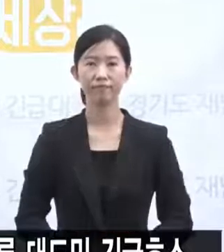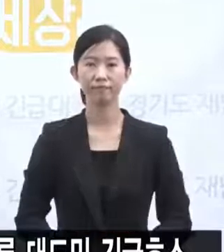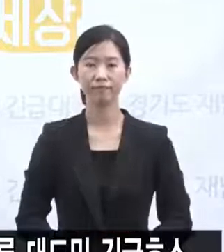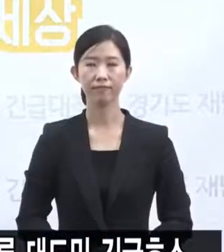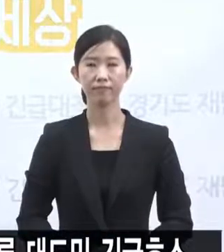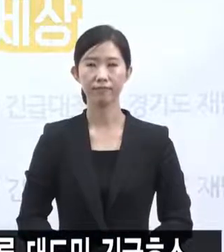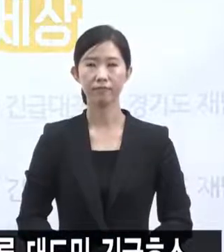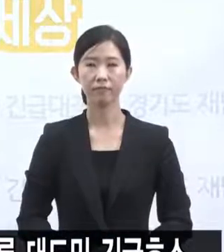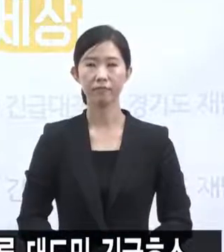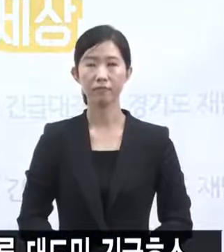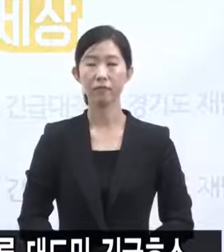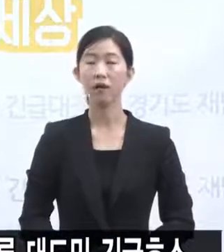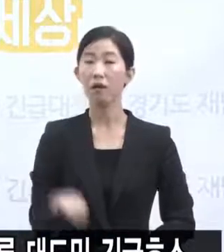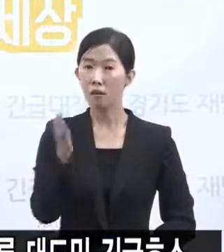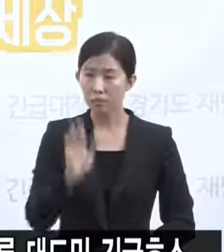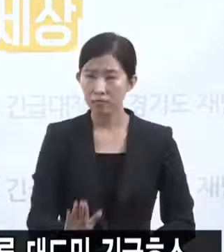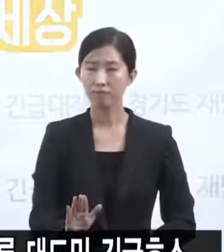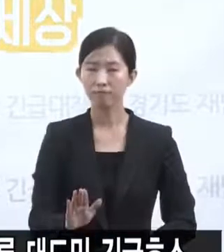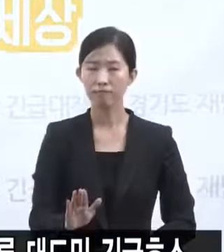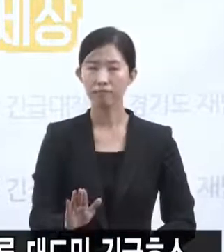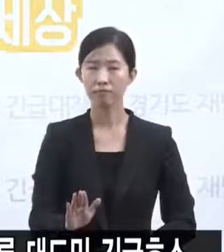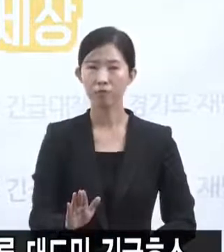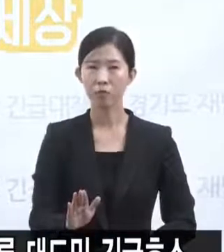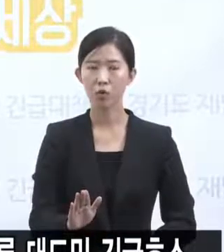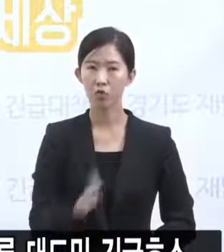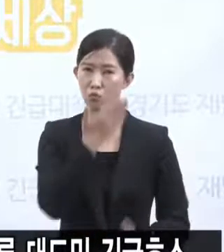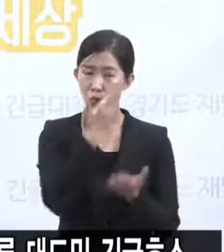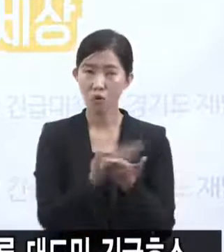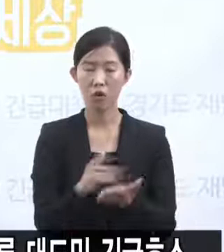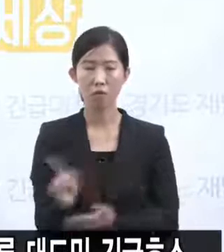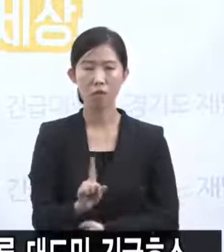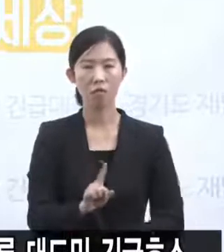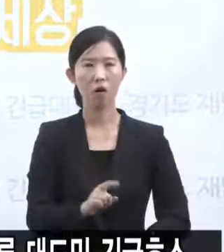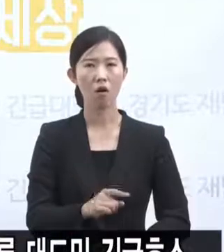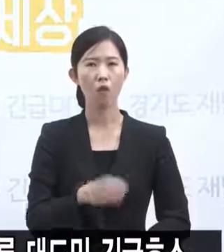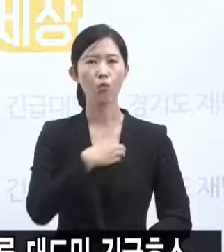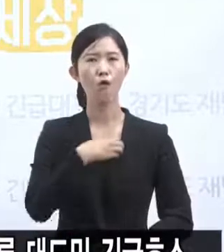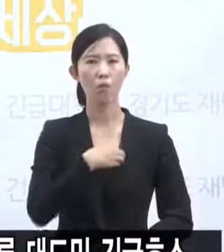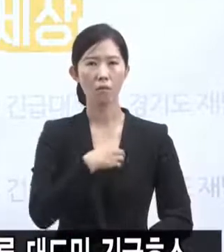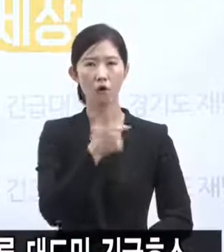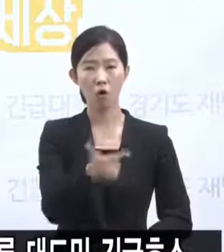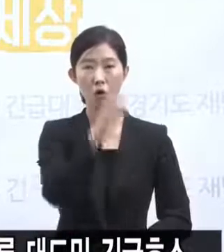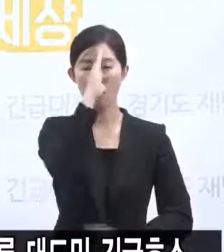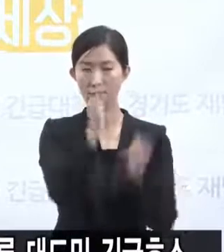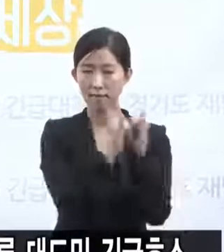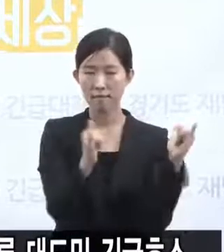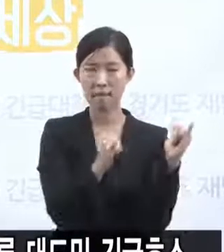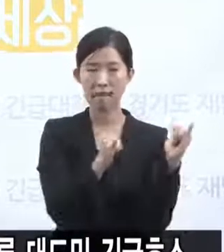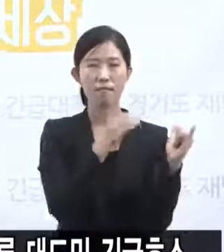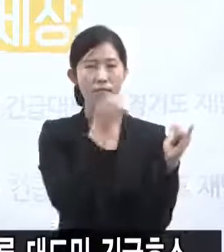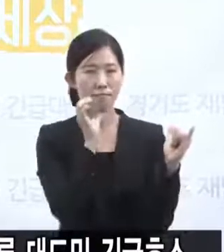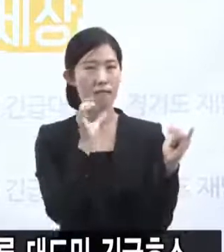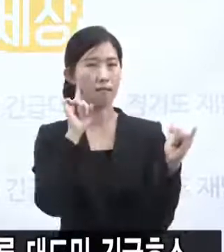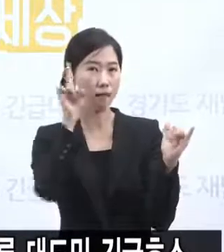다만 어떠한 경우에도 고위험 환자가 중환자실에서 집중치료를 못 받는 그런 최악의